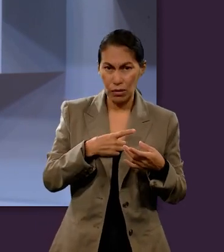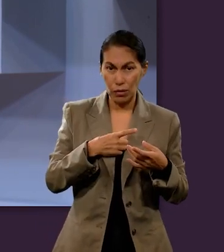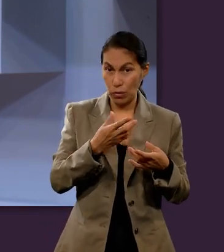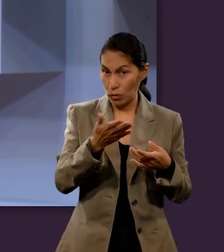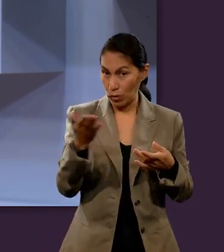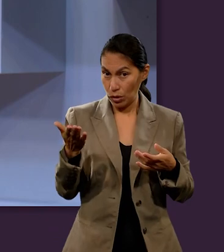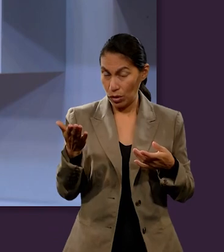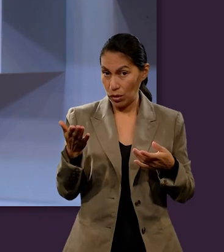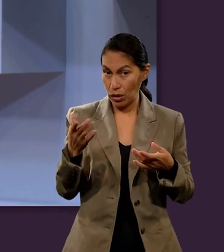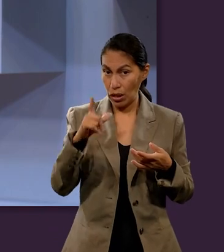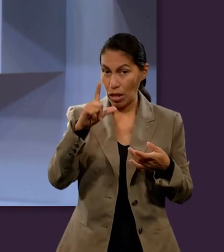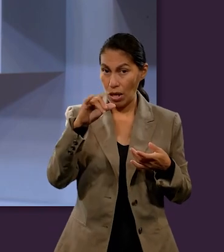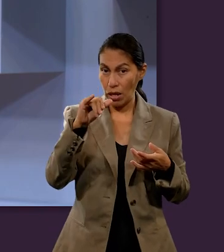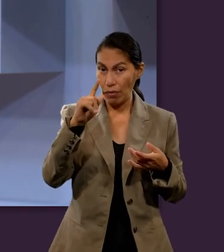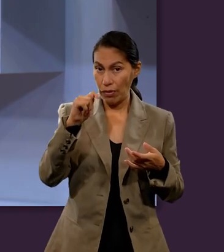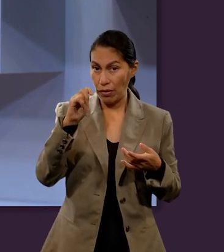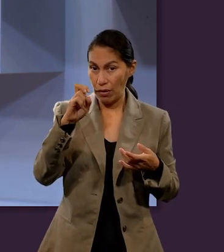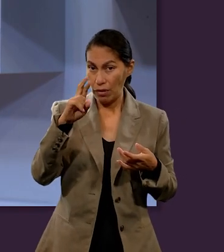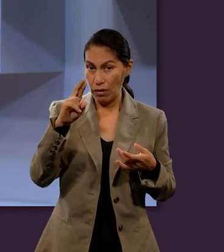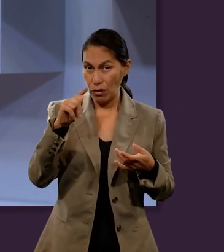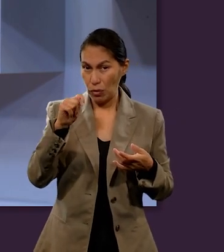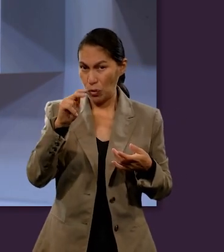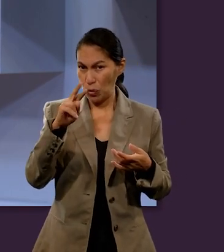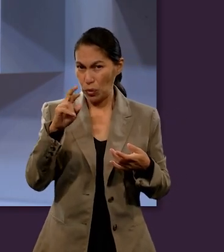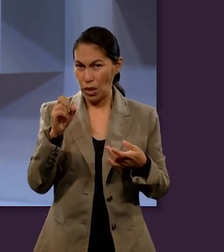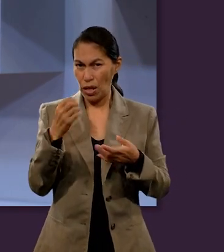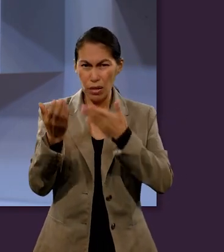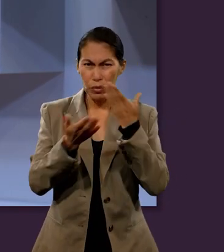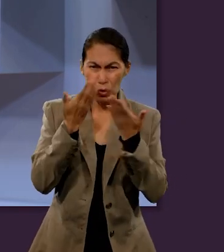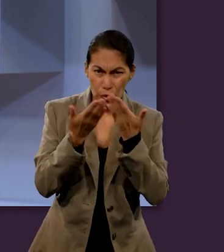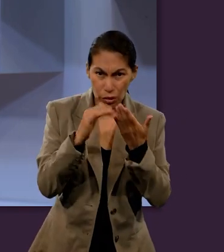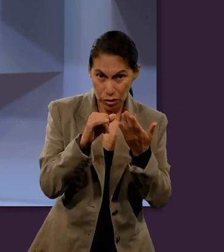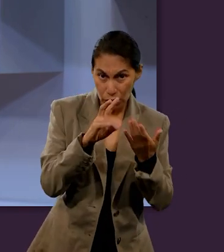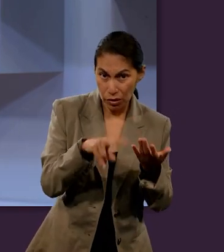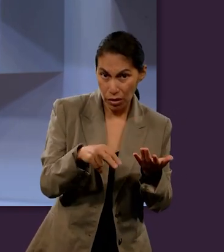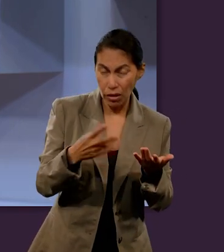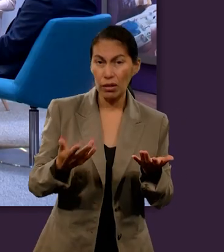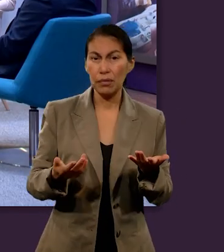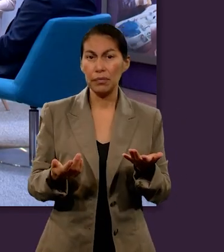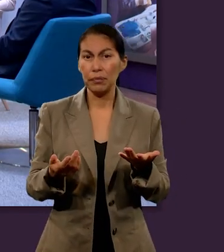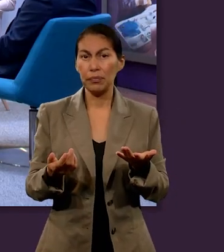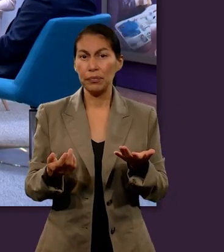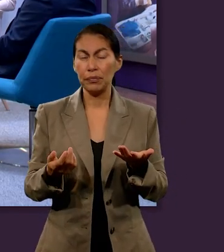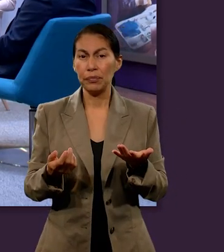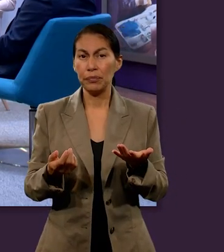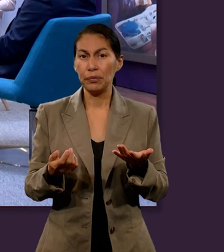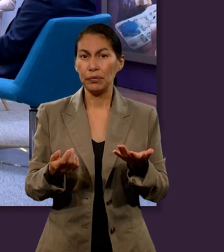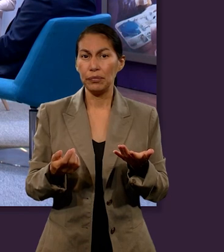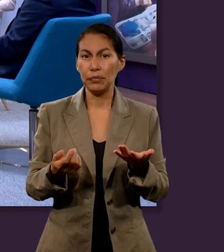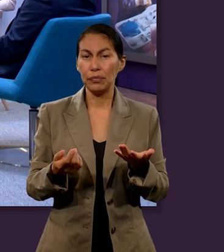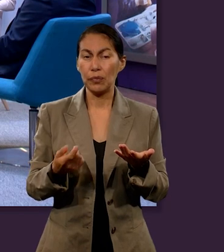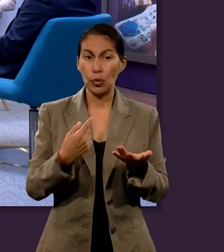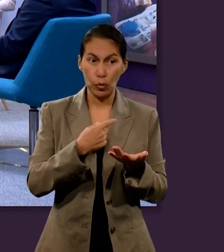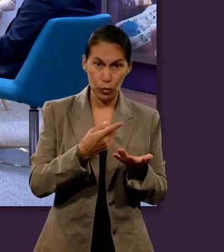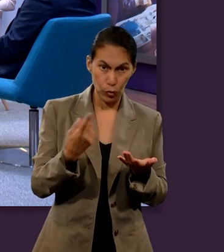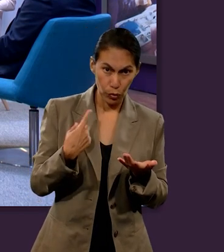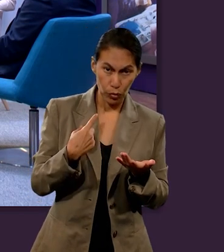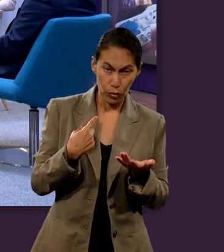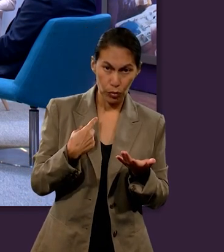episodio, me mencionó que usted estudió literatura, ¿es así? Pues, como ha habido lector, uno de los momentos